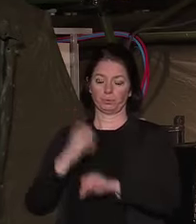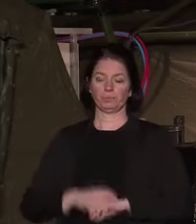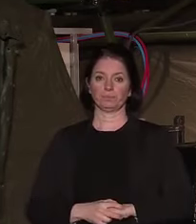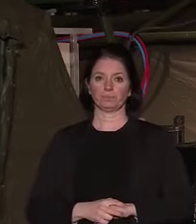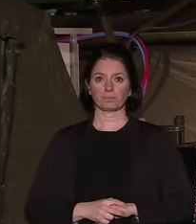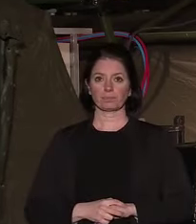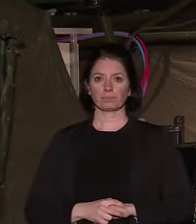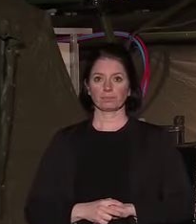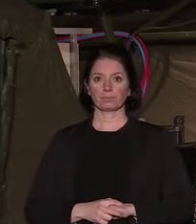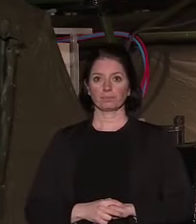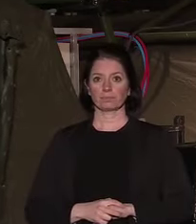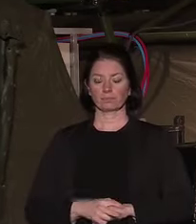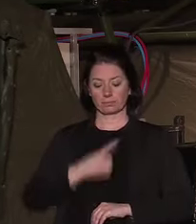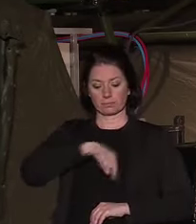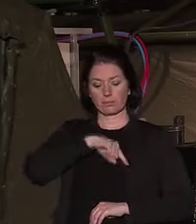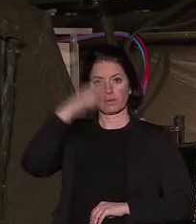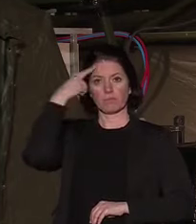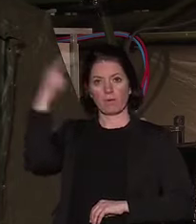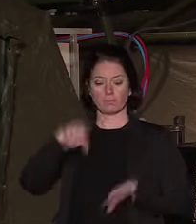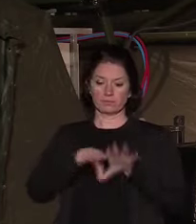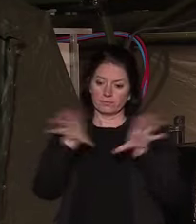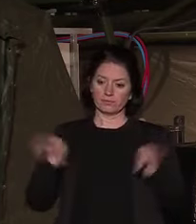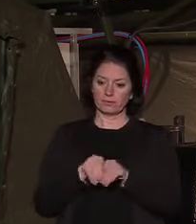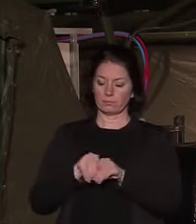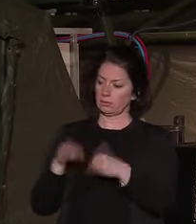Nos pensées accompagnent leurs familles, leurs proches,